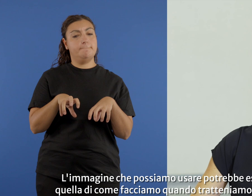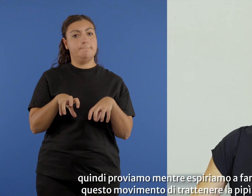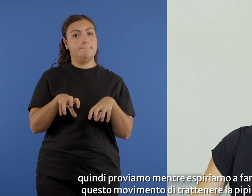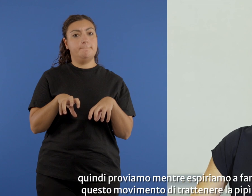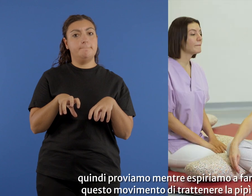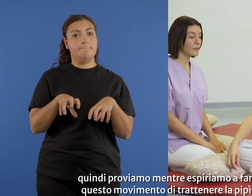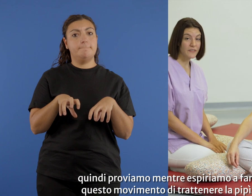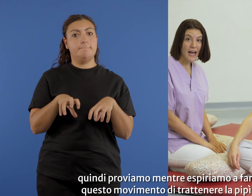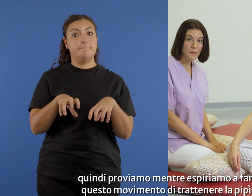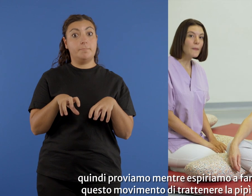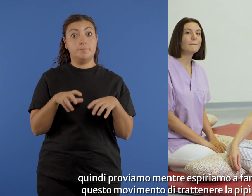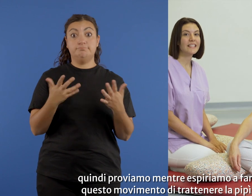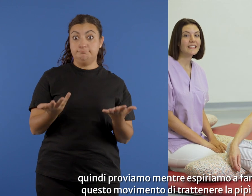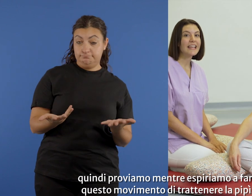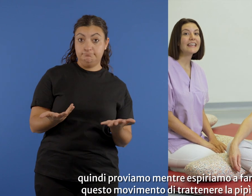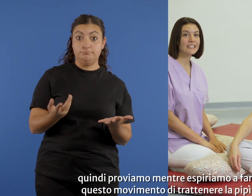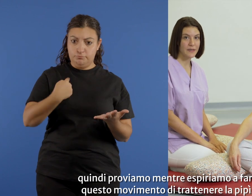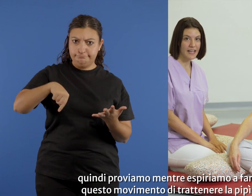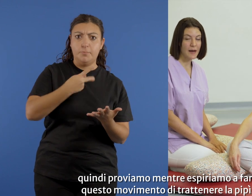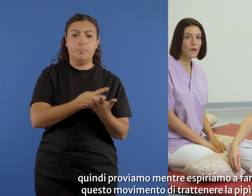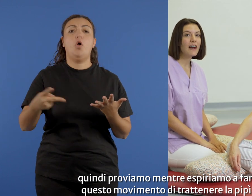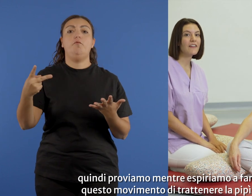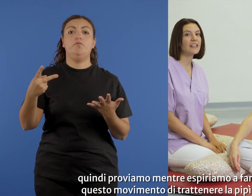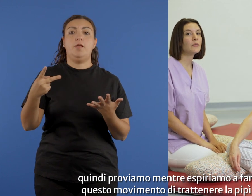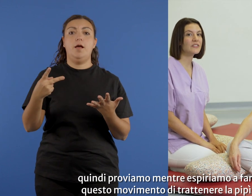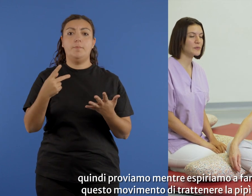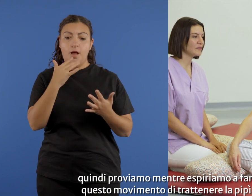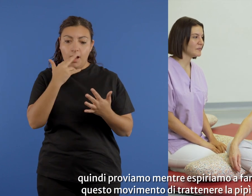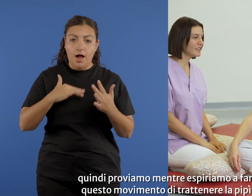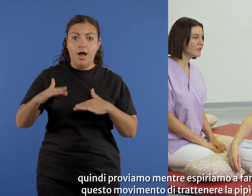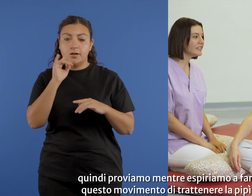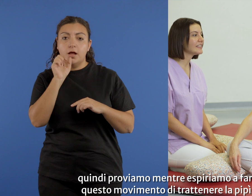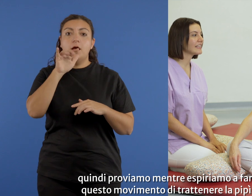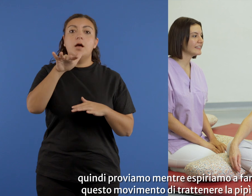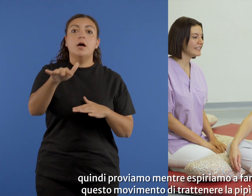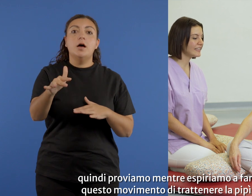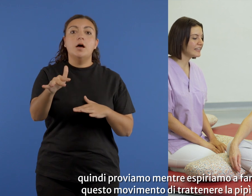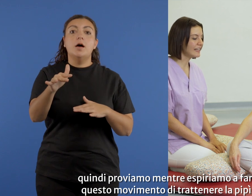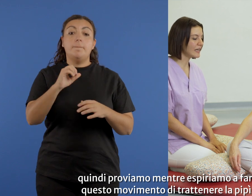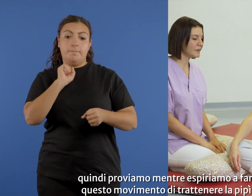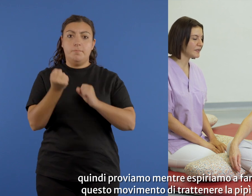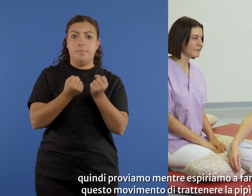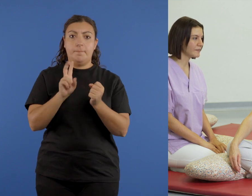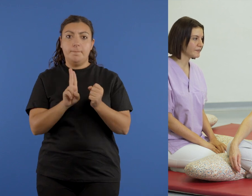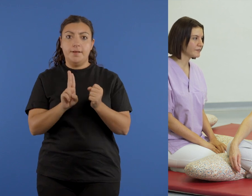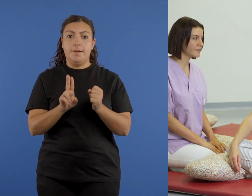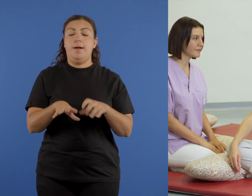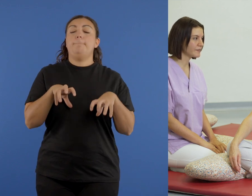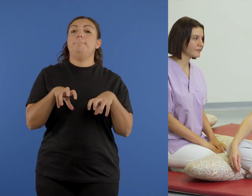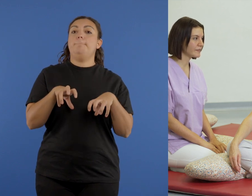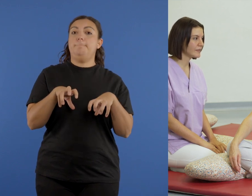pipì. Quindi proviamo, mentre espiriamo, a fare questo movimento di trattenere la pipì.